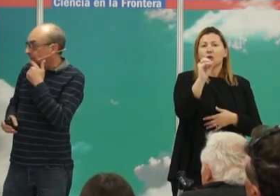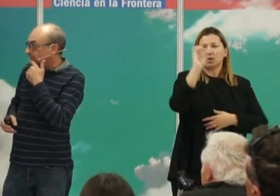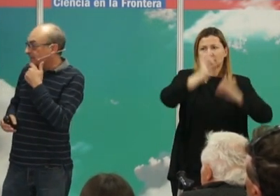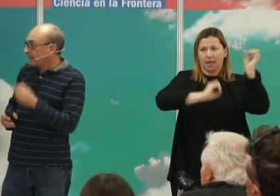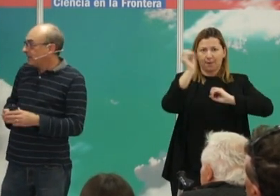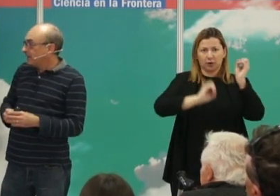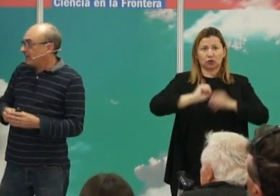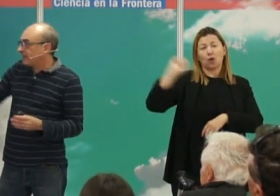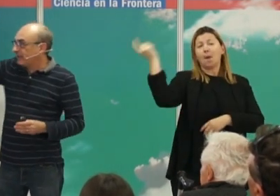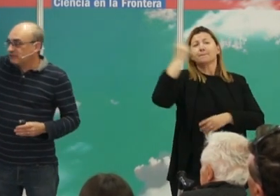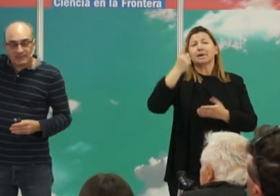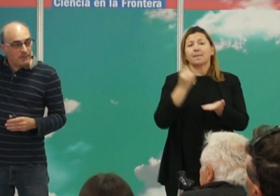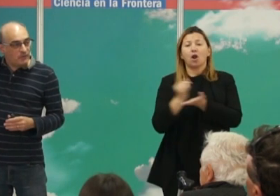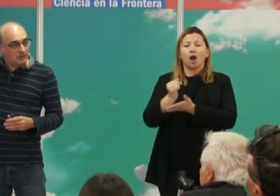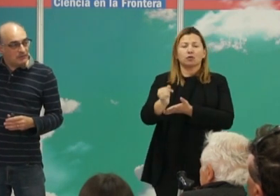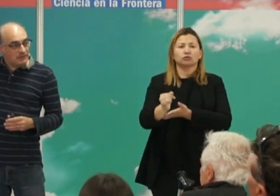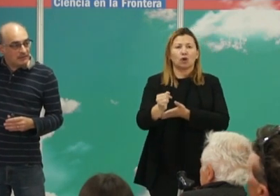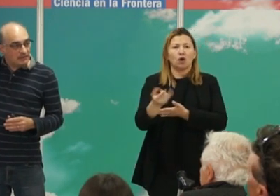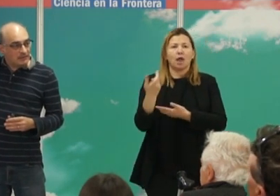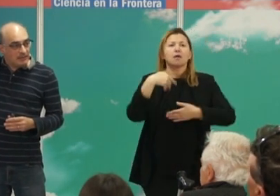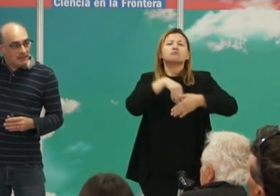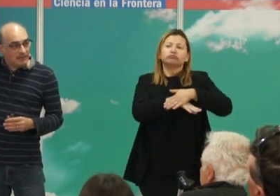agricultores. Pero fijaos el cambio,